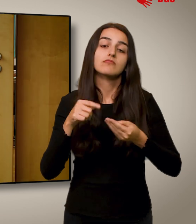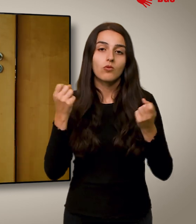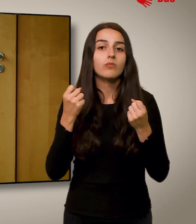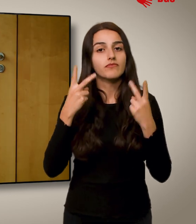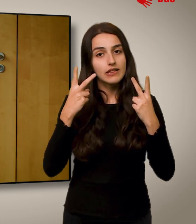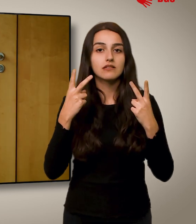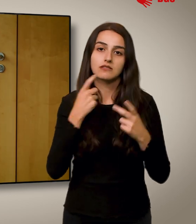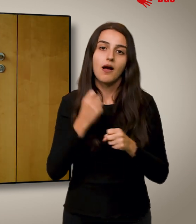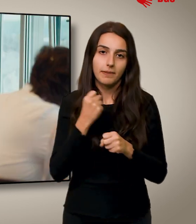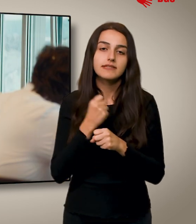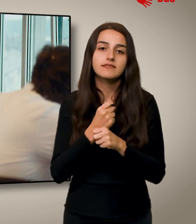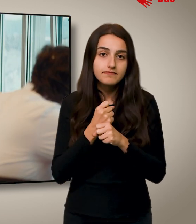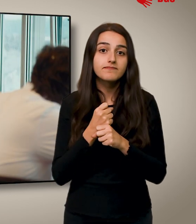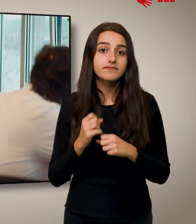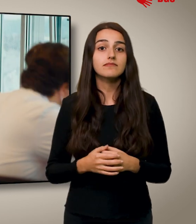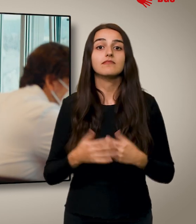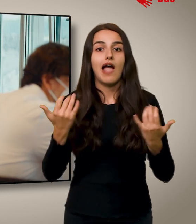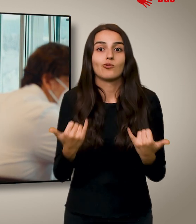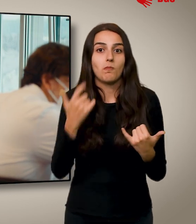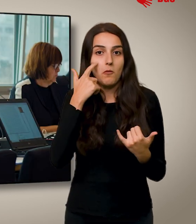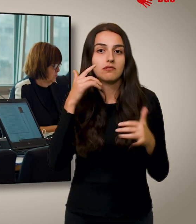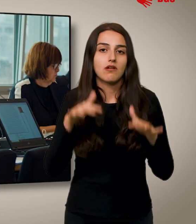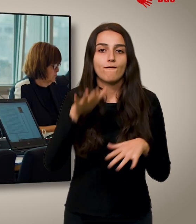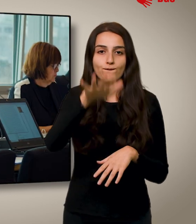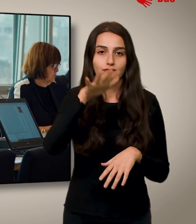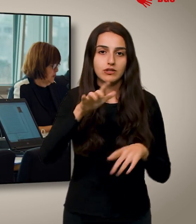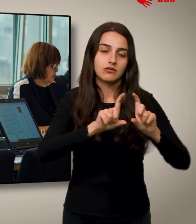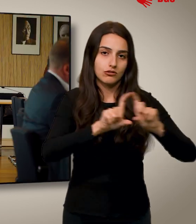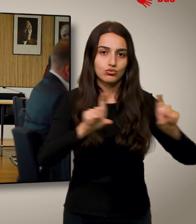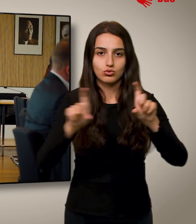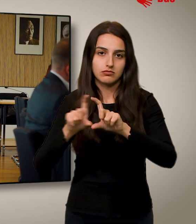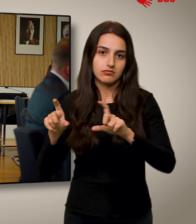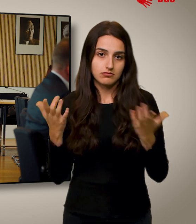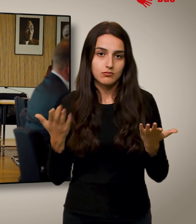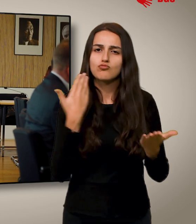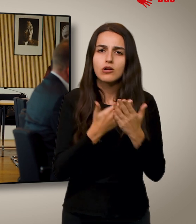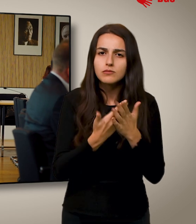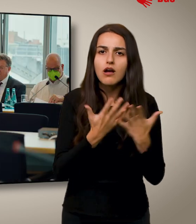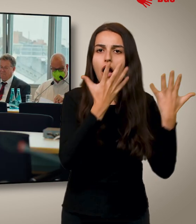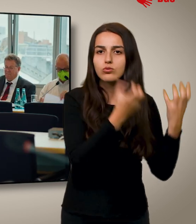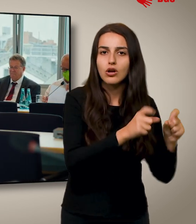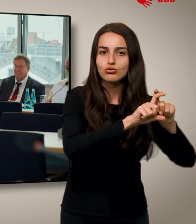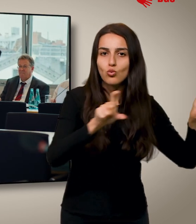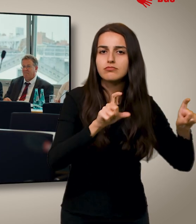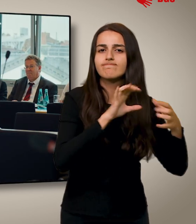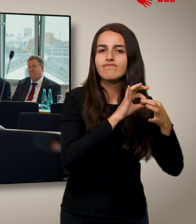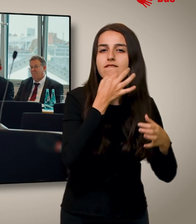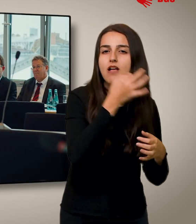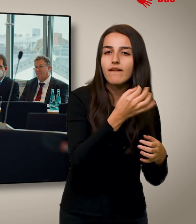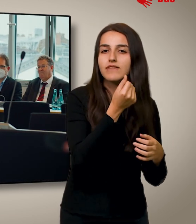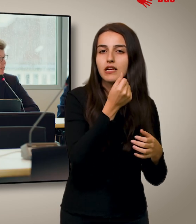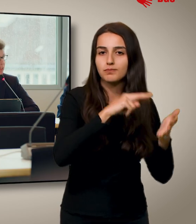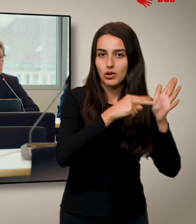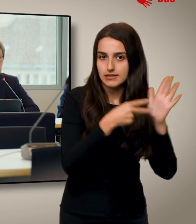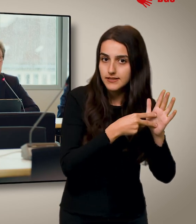Hier steht die Sacharbeit im Vordergrund. Aktuell gibt es 15 ständige Ausschüsse, darunter beispielsweise der Haushaltsausschuss für